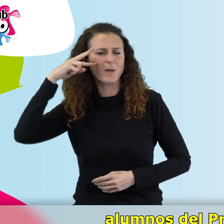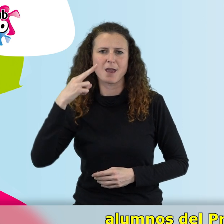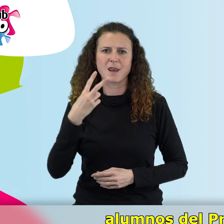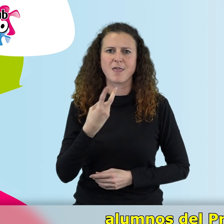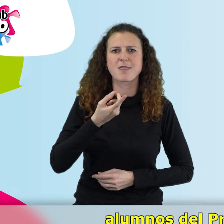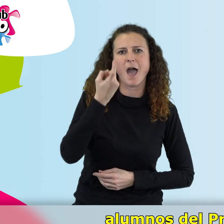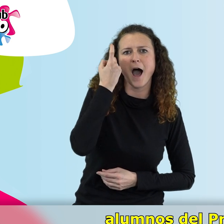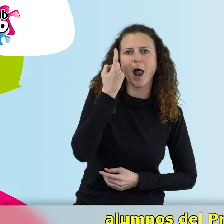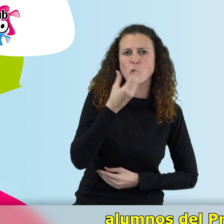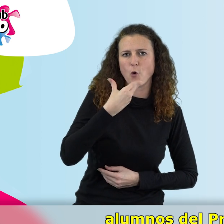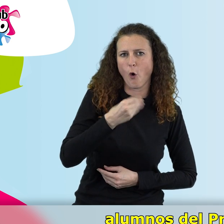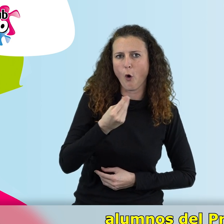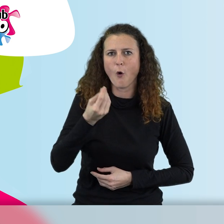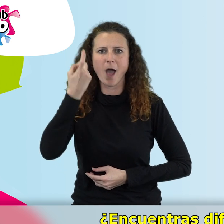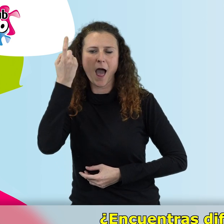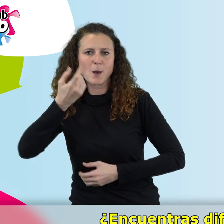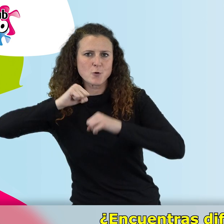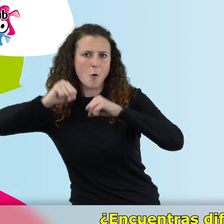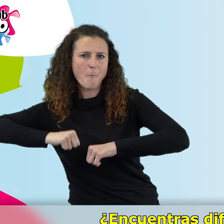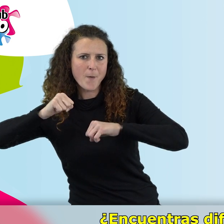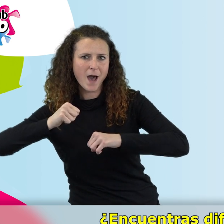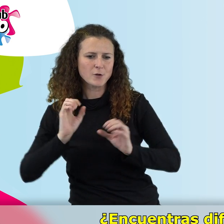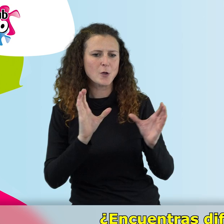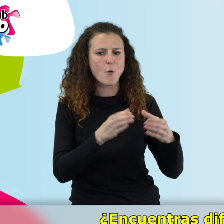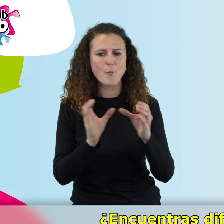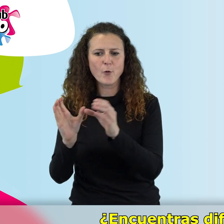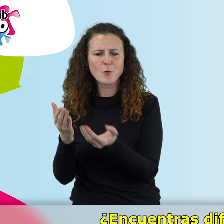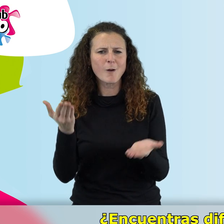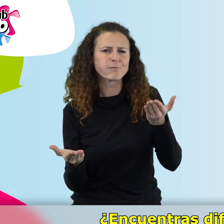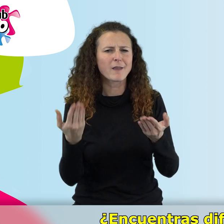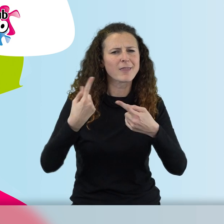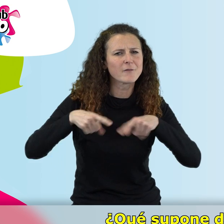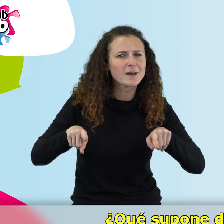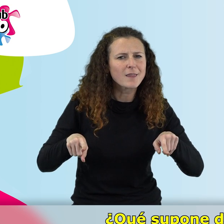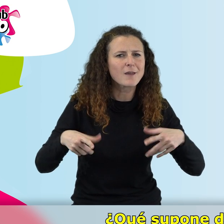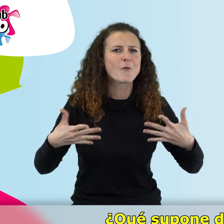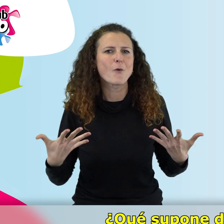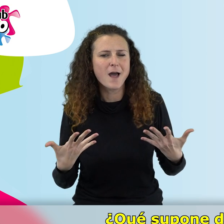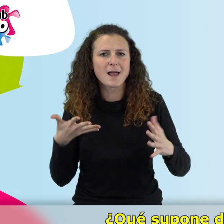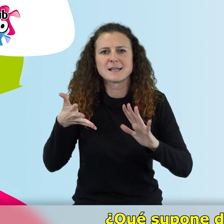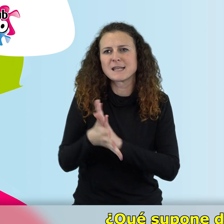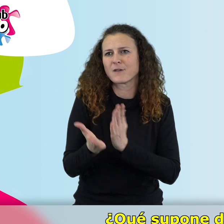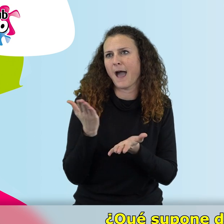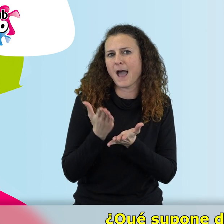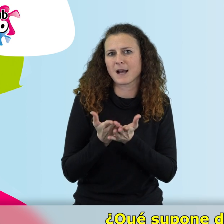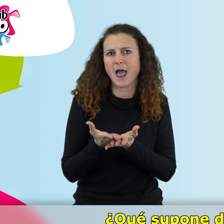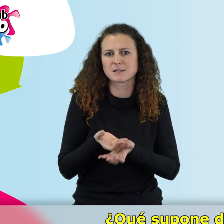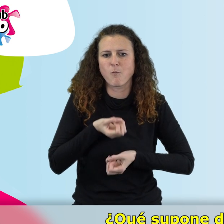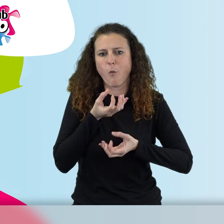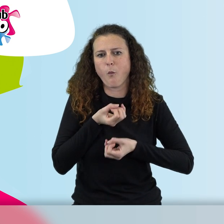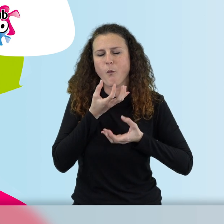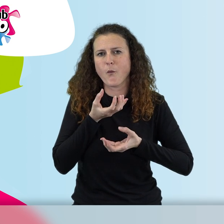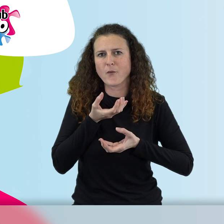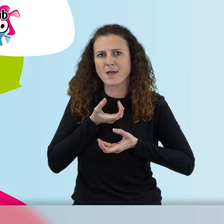alumnos del programa interuniversitario. ¿Encuentras diferencias entre unos y otros? ¿Qué supone dar clase a personas